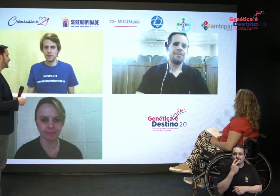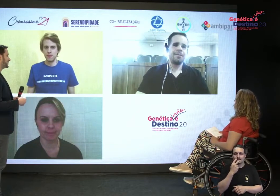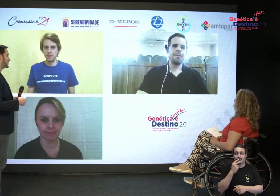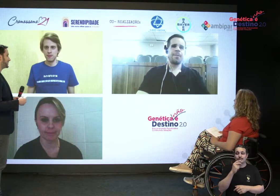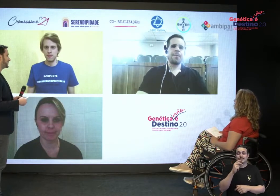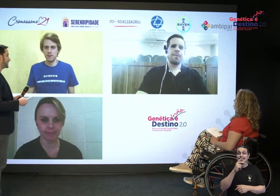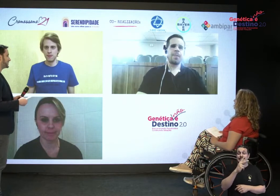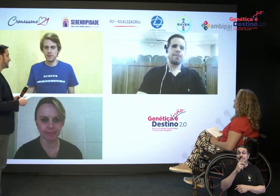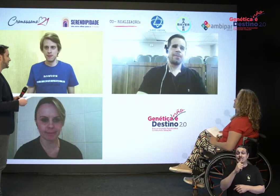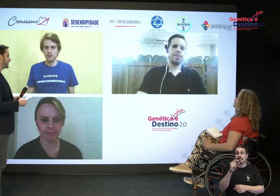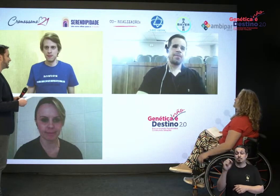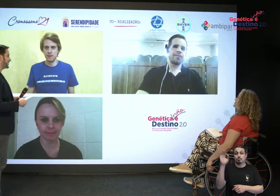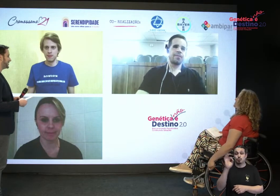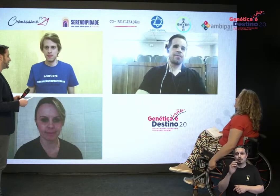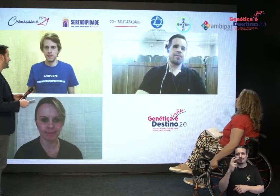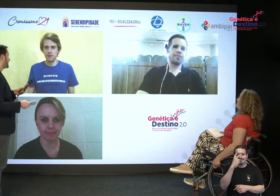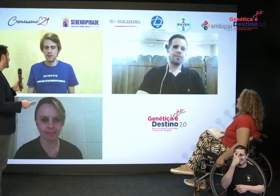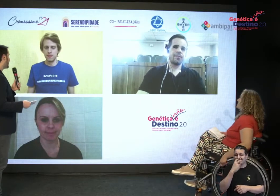Ok.